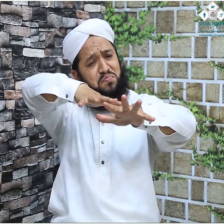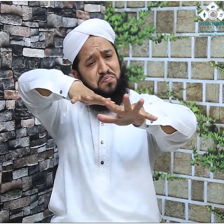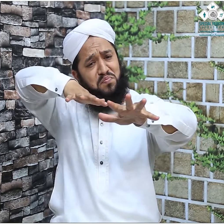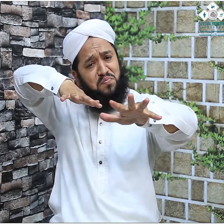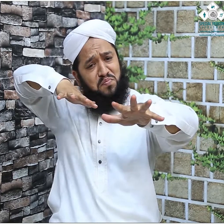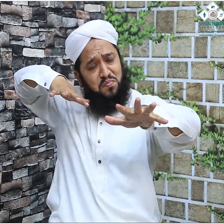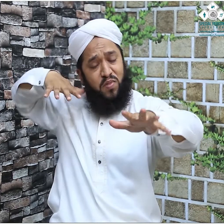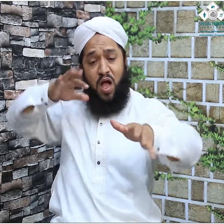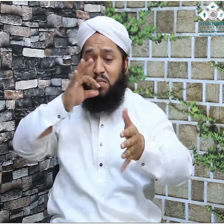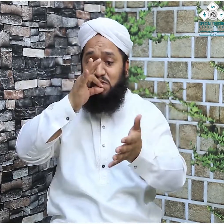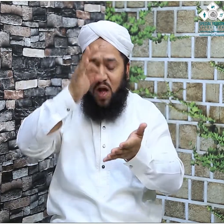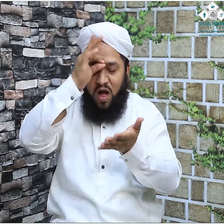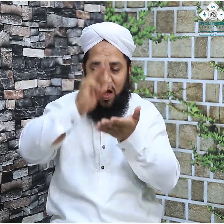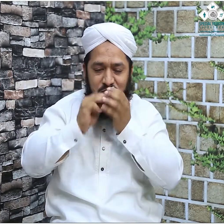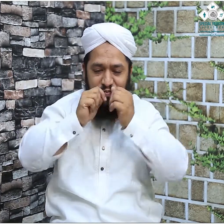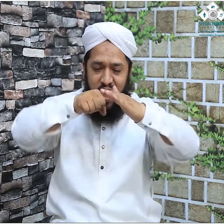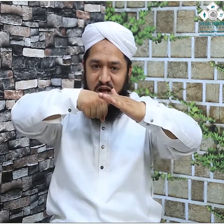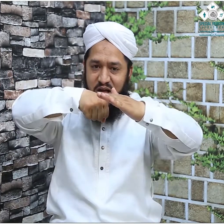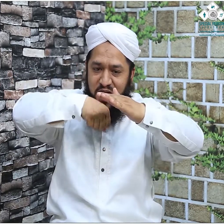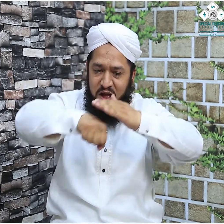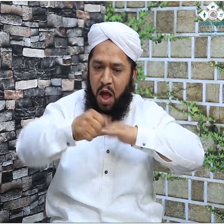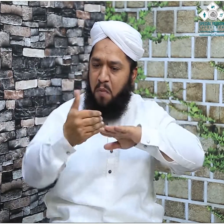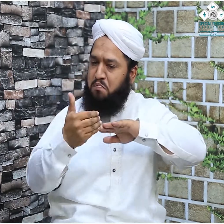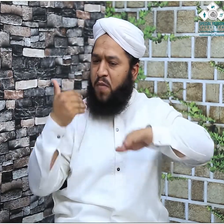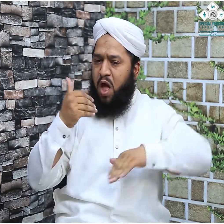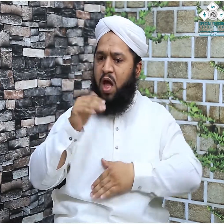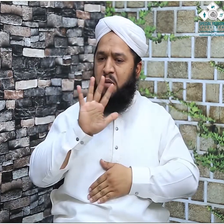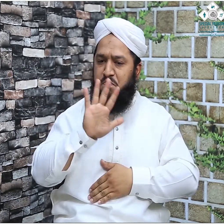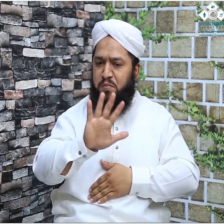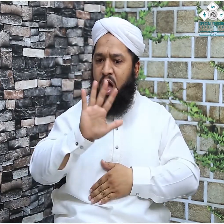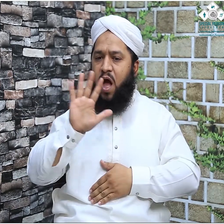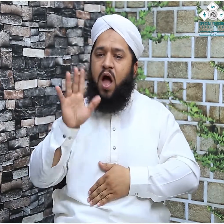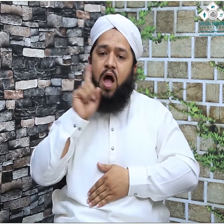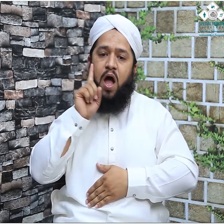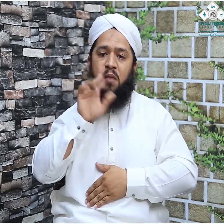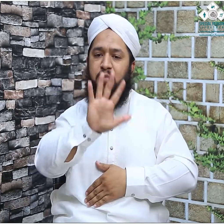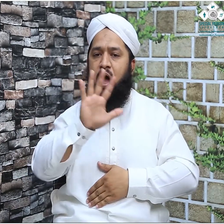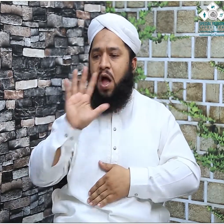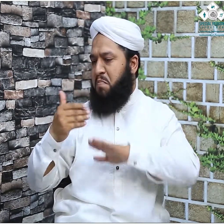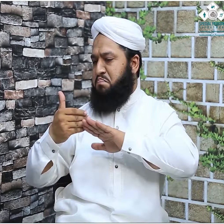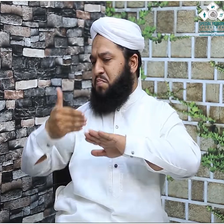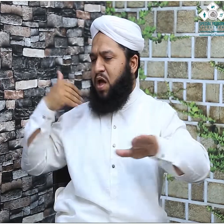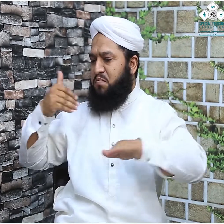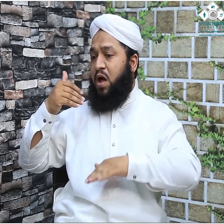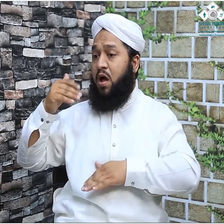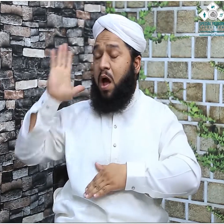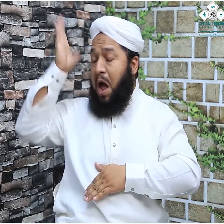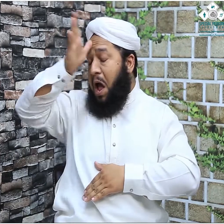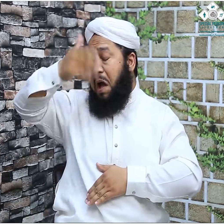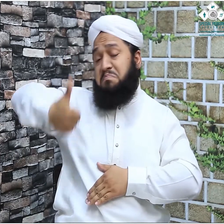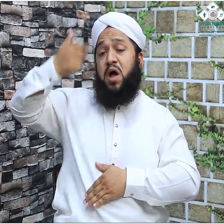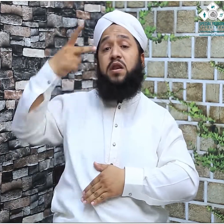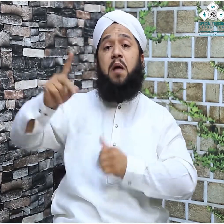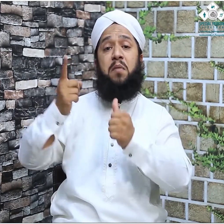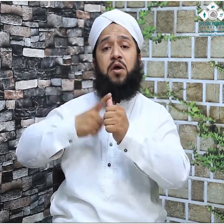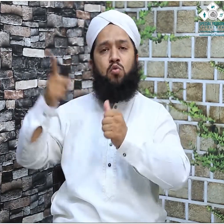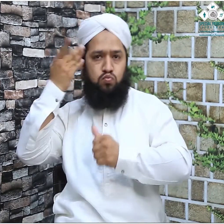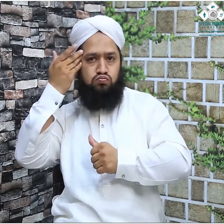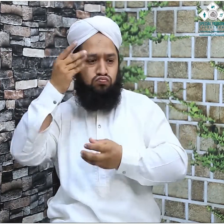کو ہی ڈھا دیا جائے تاکہ یمن میں اس کی سٹی میں لوگ حج کرنے آیا کریں اور یہاں بھی کچھ اسی طرح کی خواہش تھی کہ کسی طرح اس کے شہر حجر کے